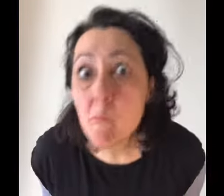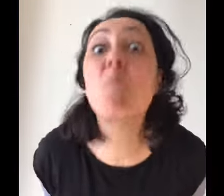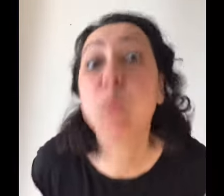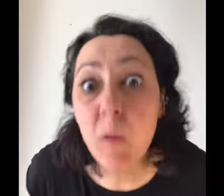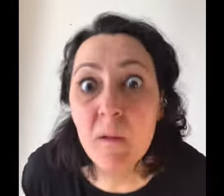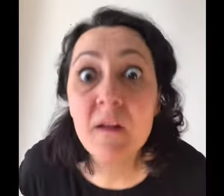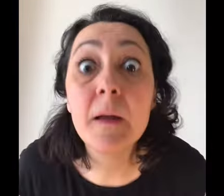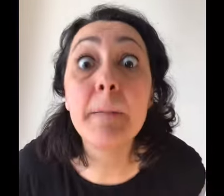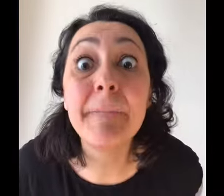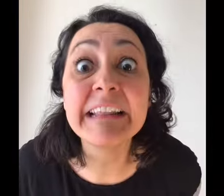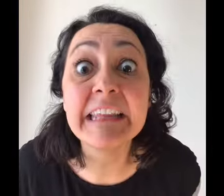Parti.